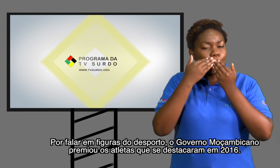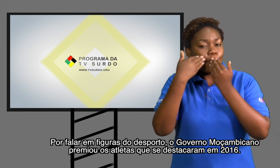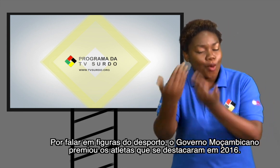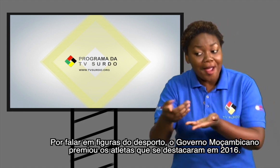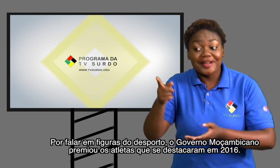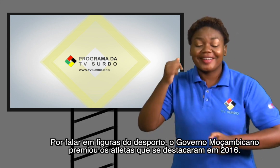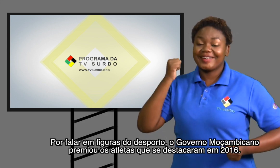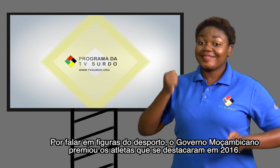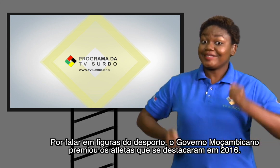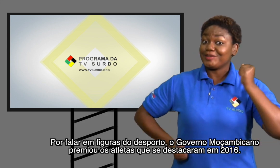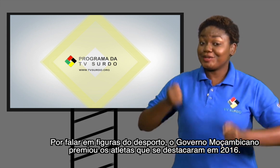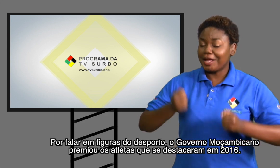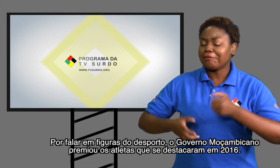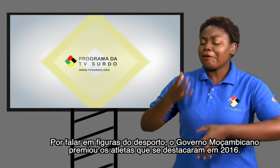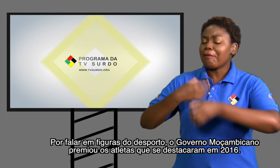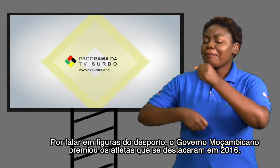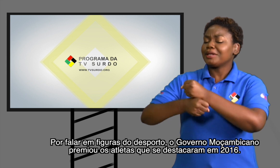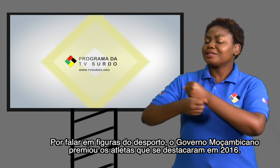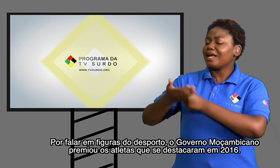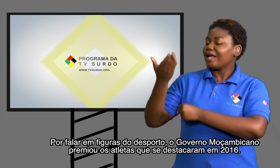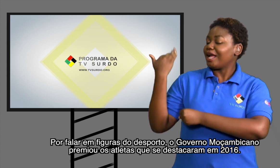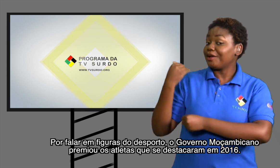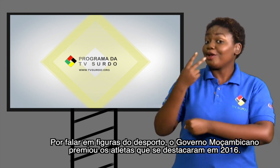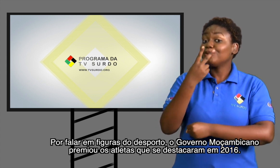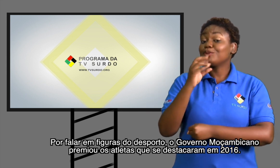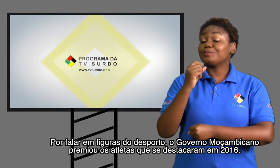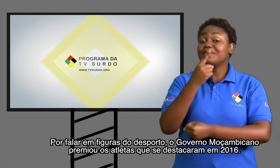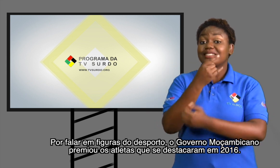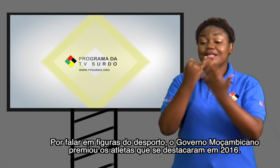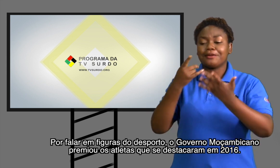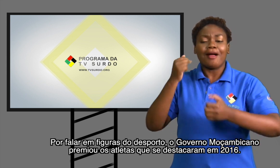moçambicano premiou os atletas que se destacaram em 2016.